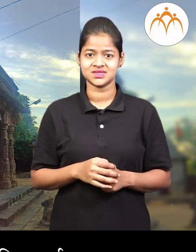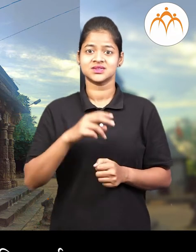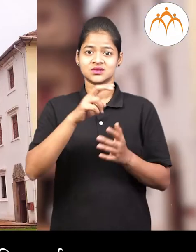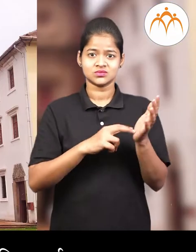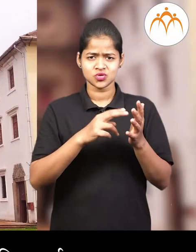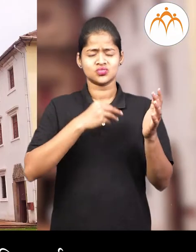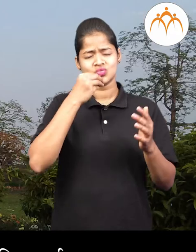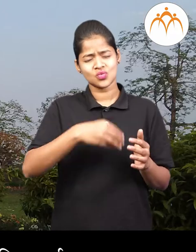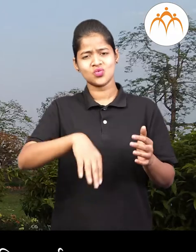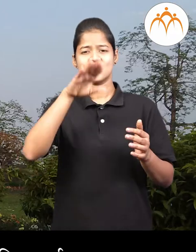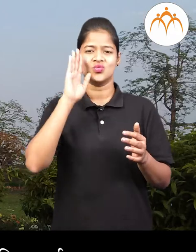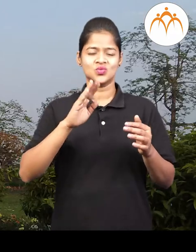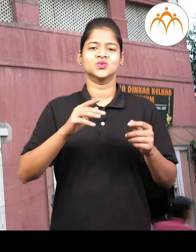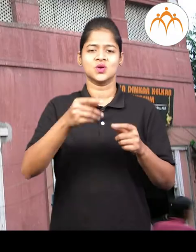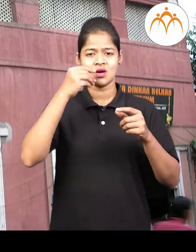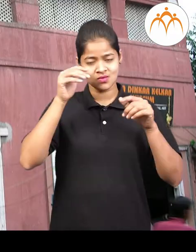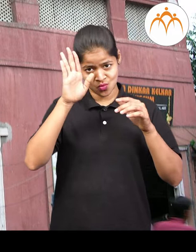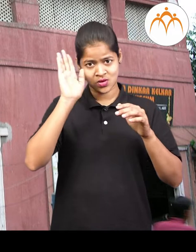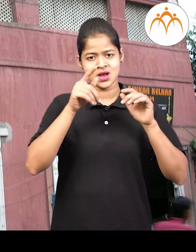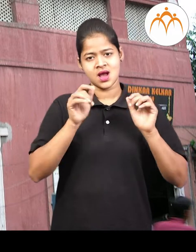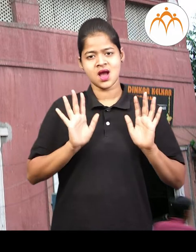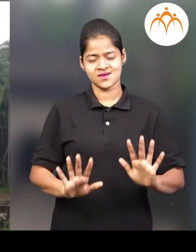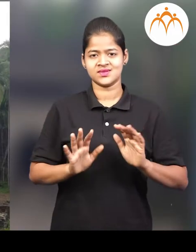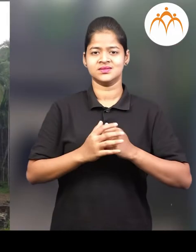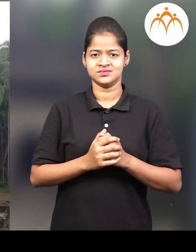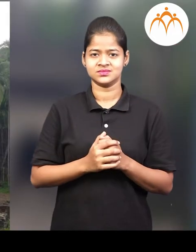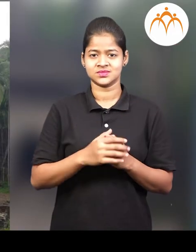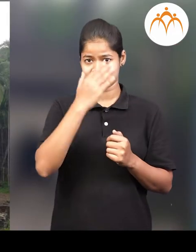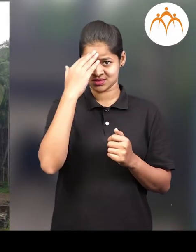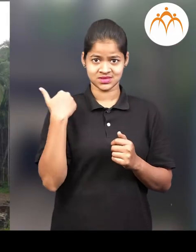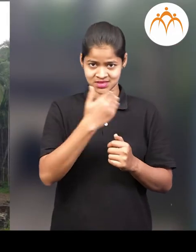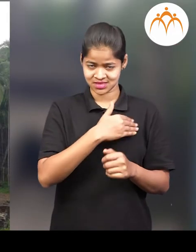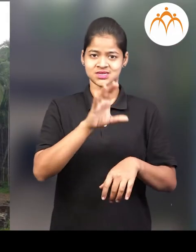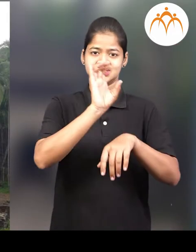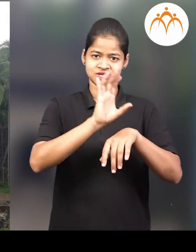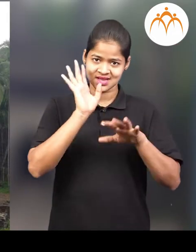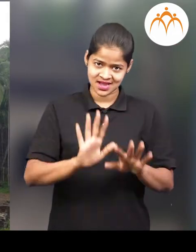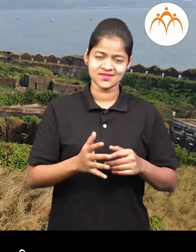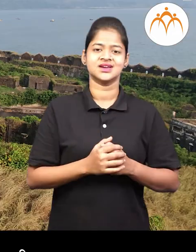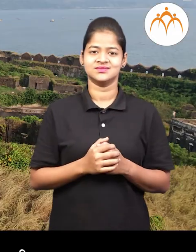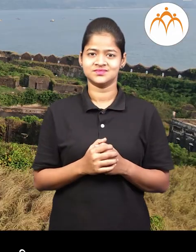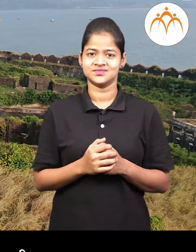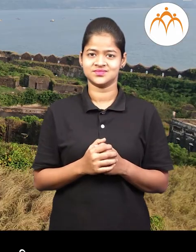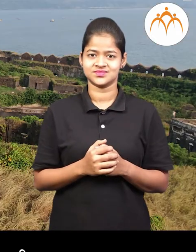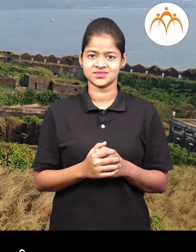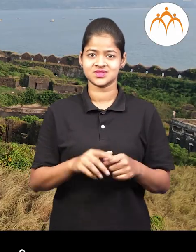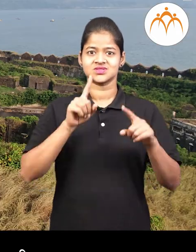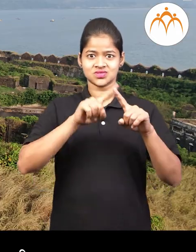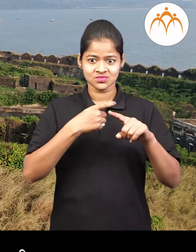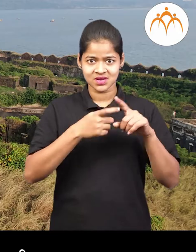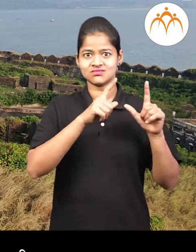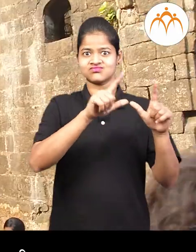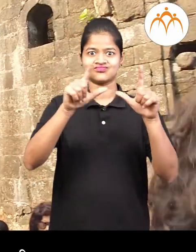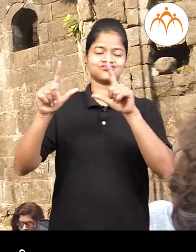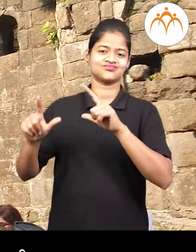मंदीर, चर्च, समारक, वस्तु संगरहाले एकादी मशीद आशा वास्तु अस्तात तसेच काही